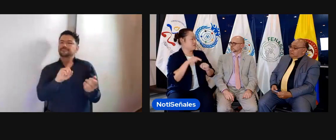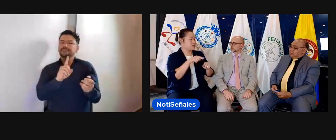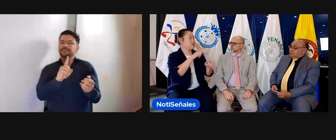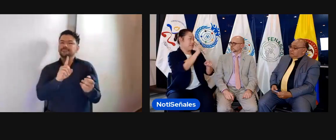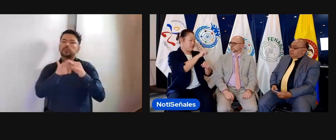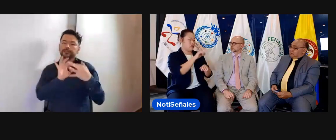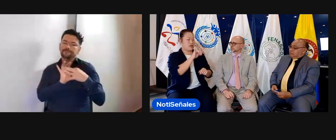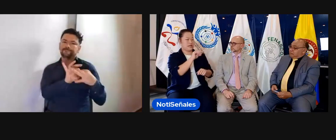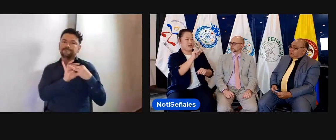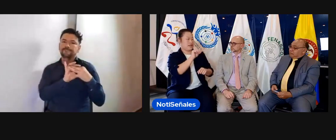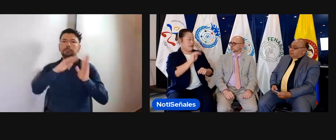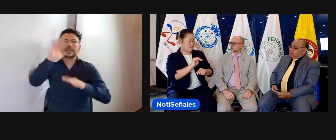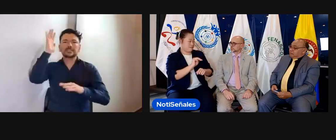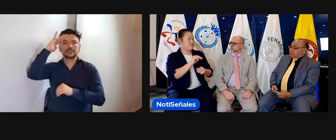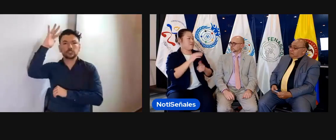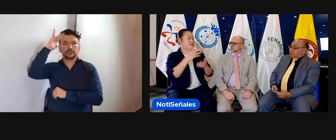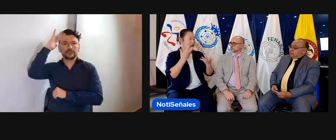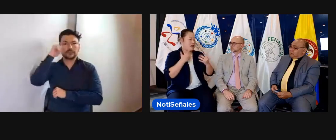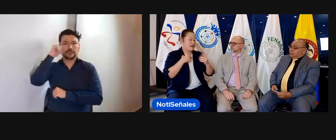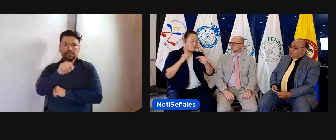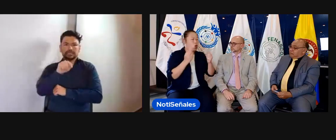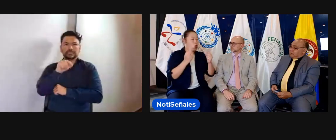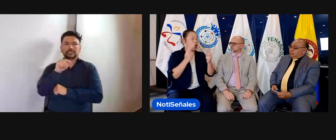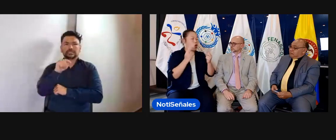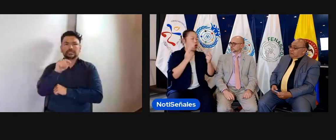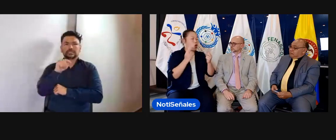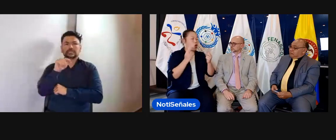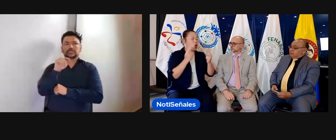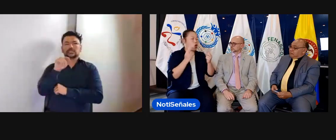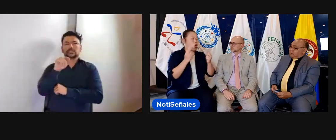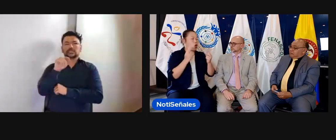paralela con lo que está haciendo la WFD.